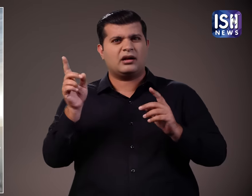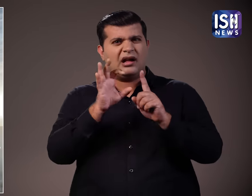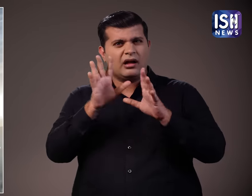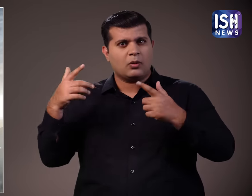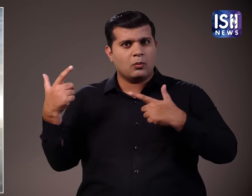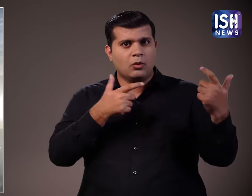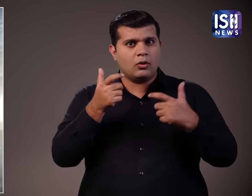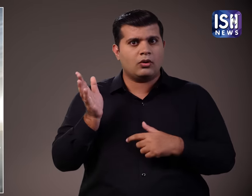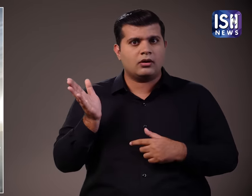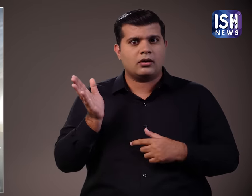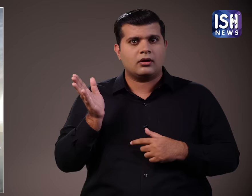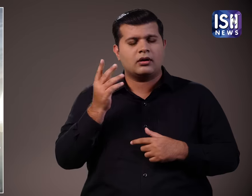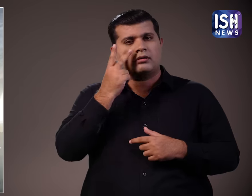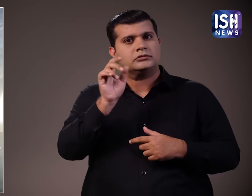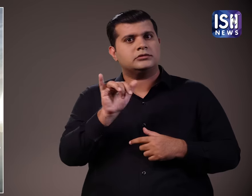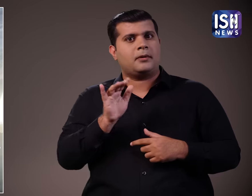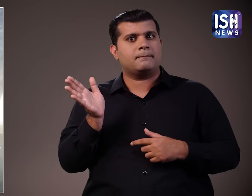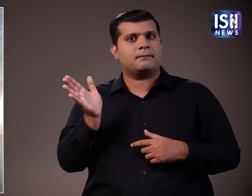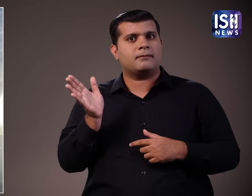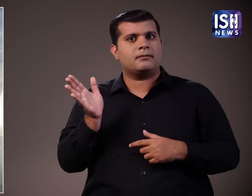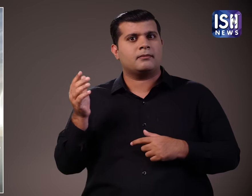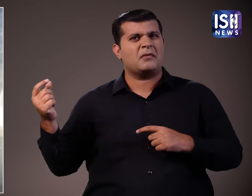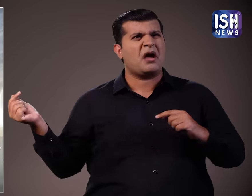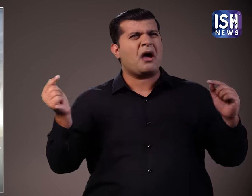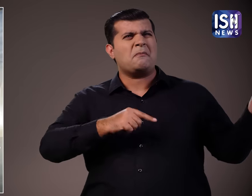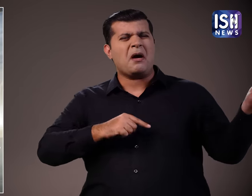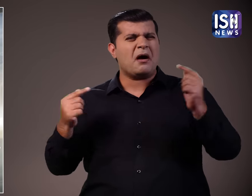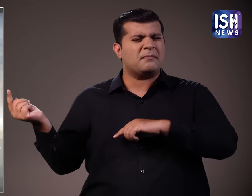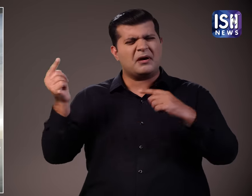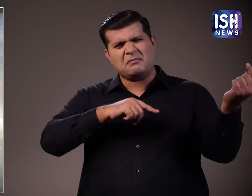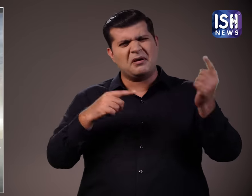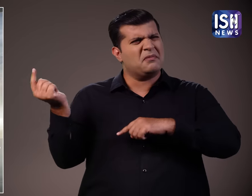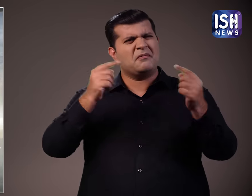लेकिन ये एक वास्तविक यूद्ध है जो खतरनाक और विनाशकारी है